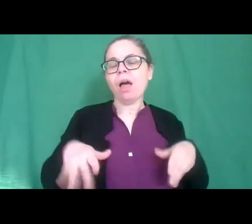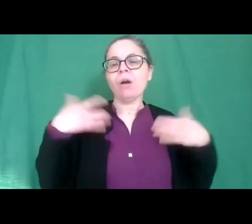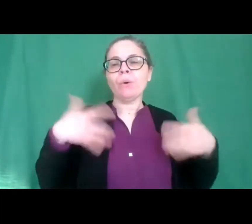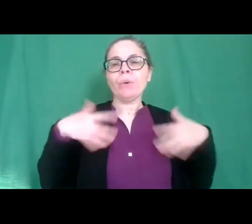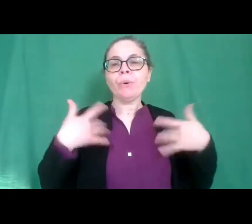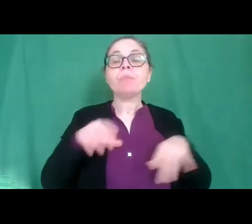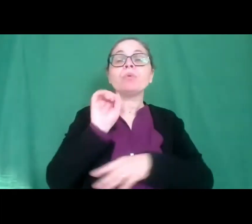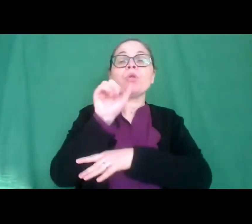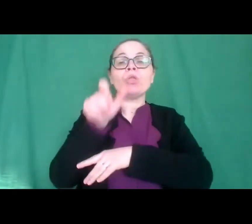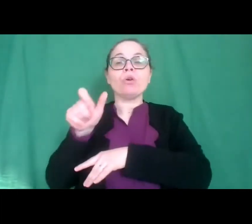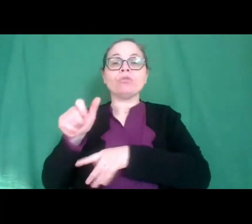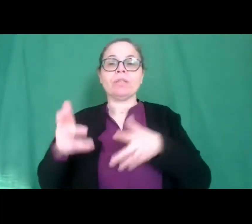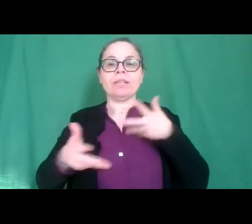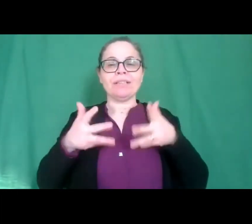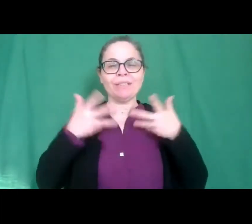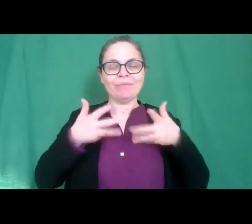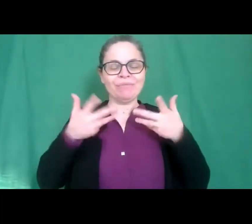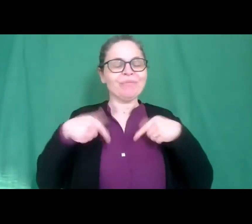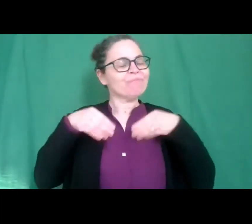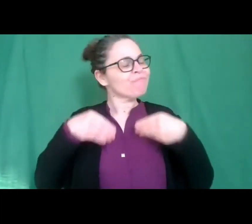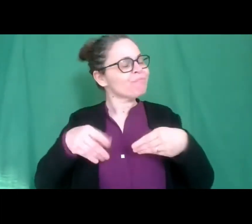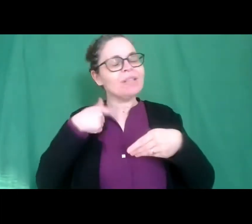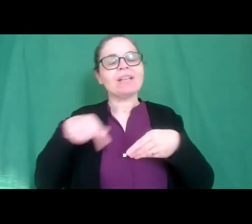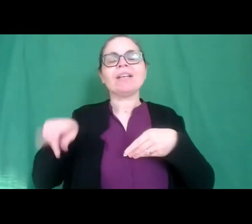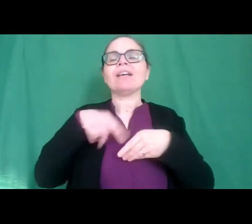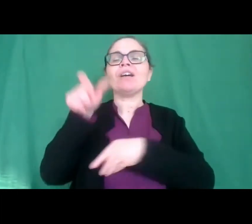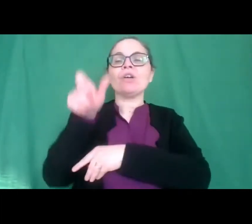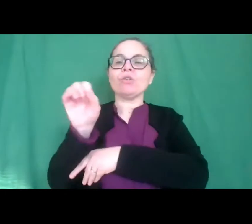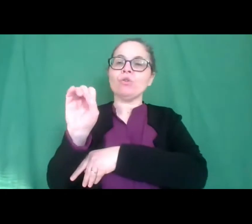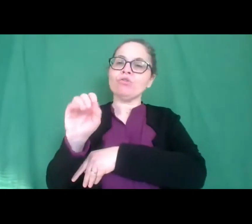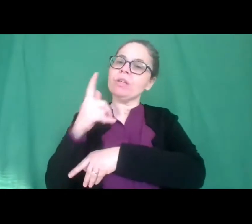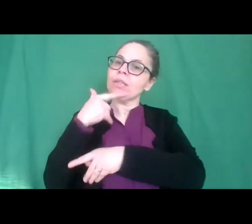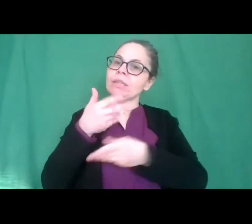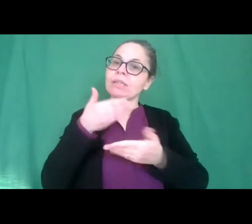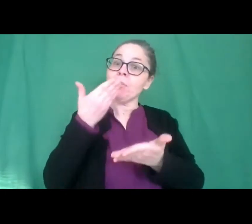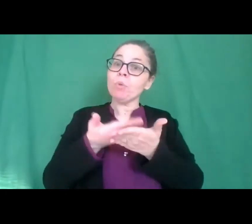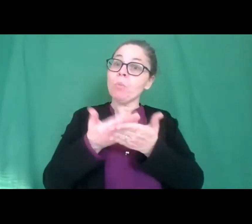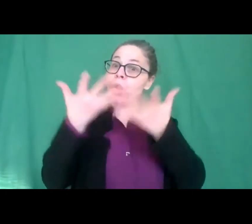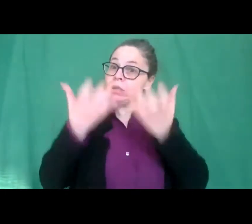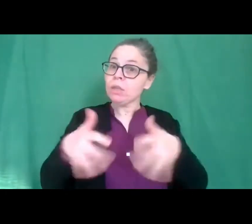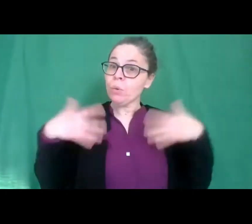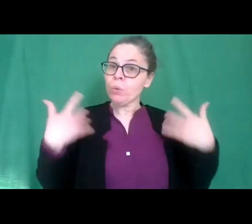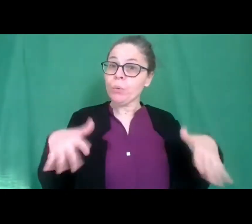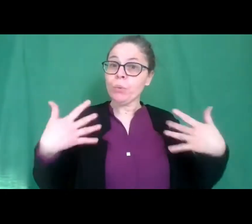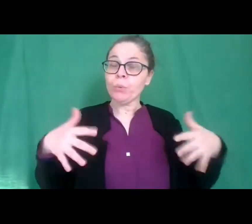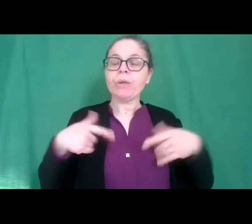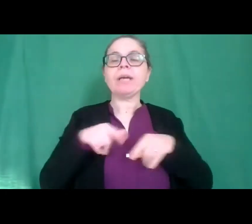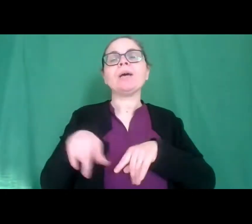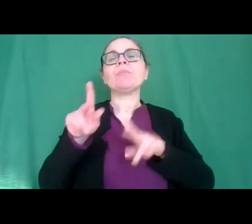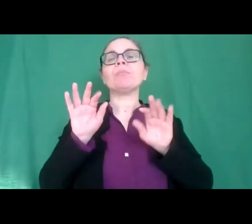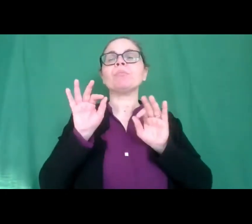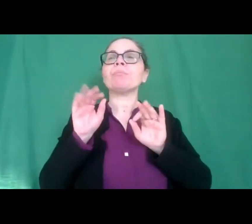docenti i quali hanno accolto la nostra proposta e soprattutto le originali